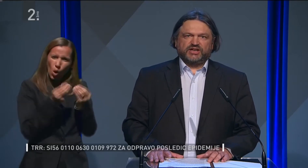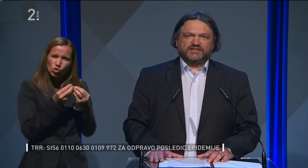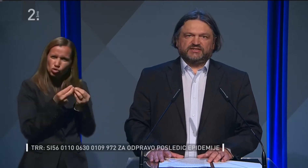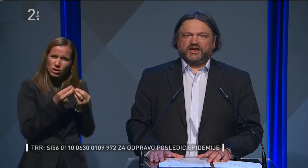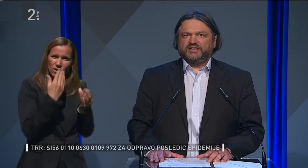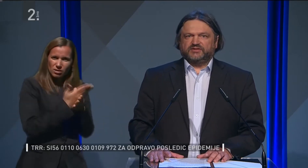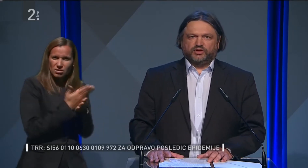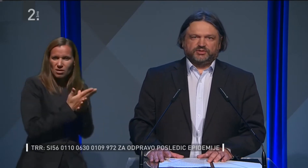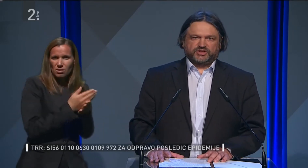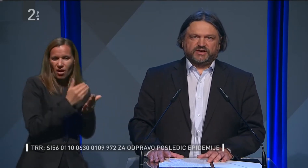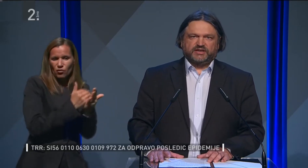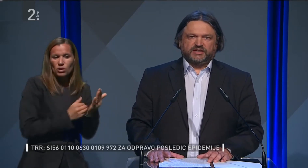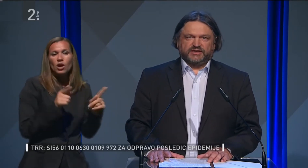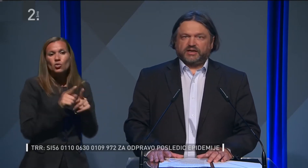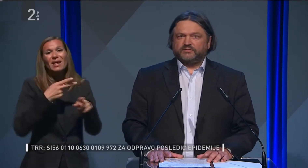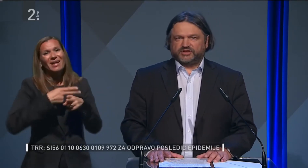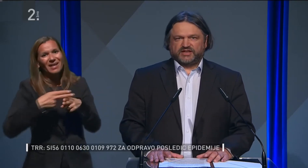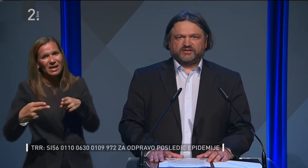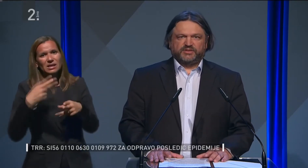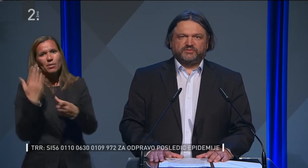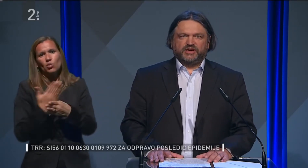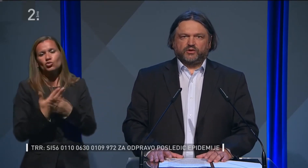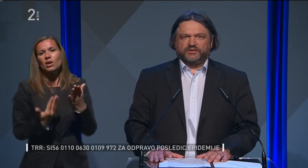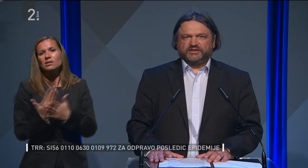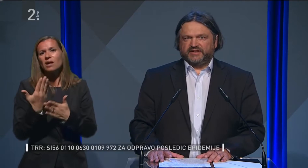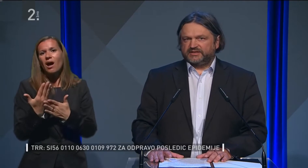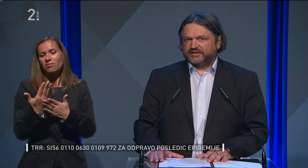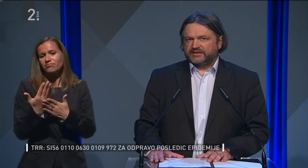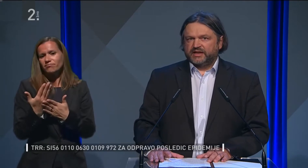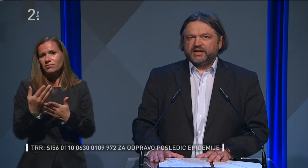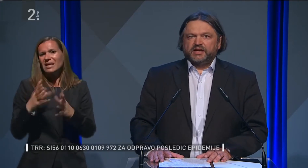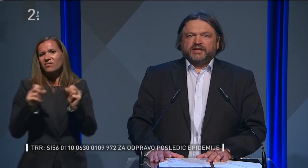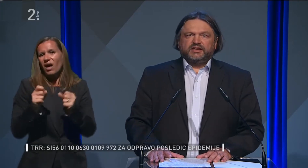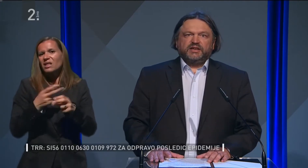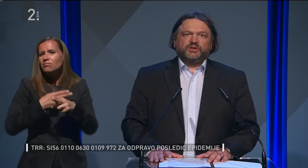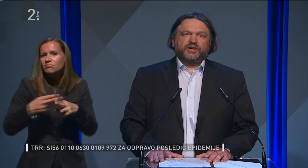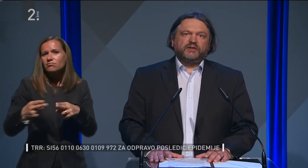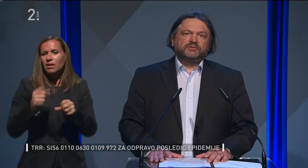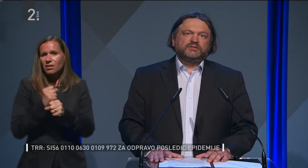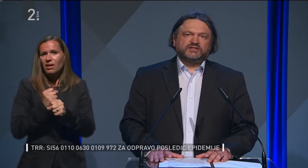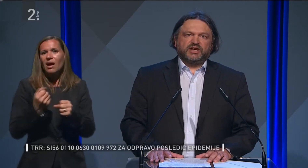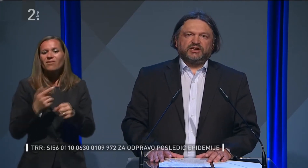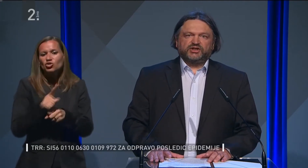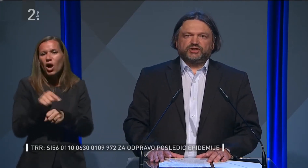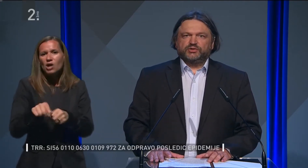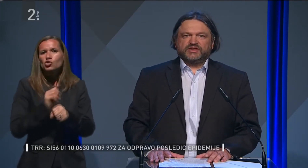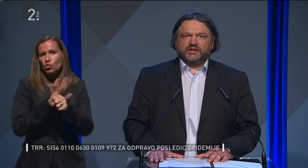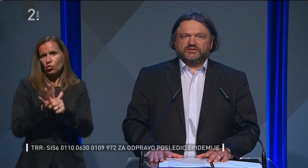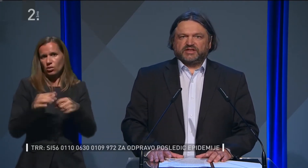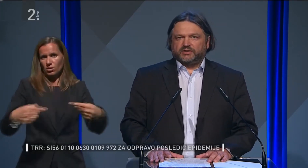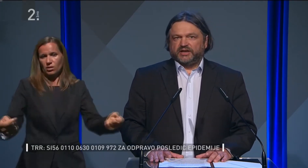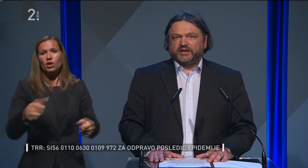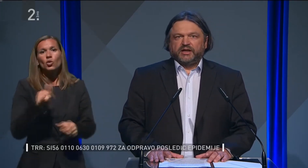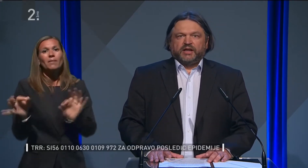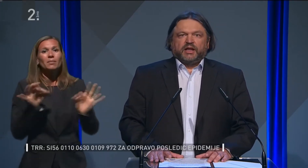priporočila za izvajanje vzgojno-izobraževanjega dela v času epidemije COVID-19, ki jih je pripravil Nacionalni inštitut za